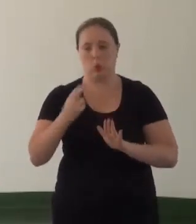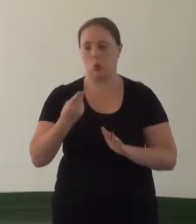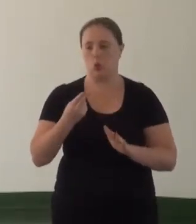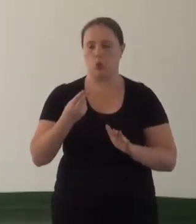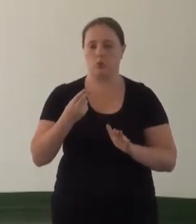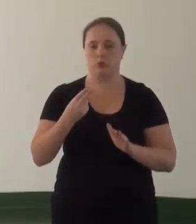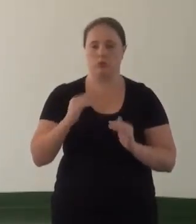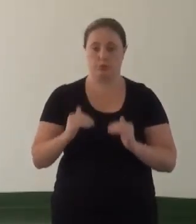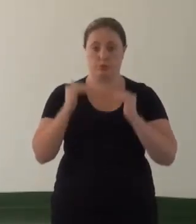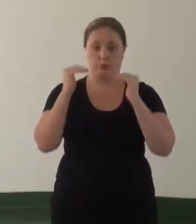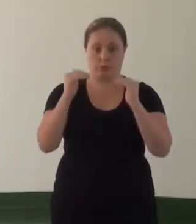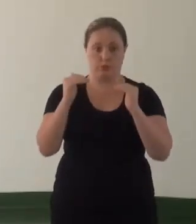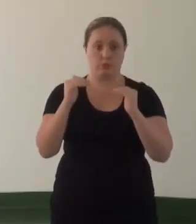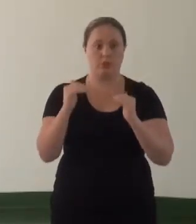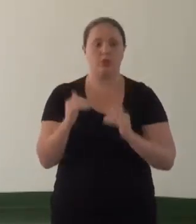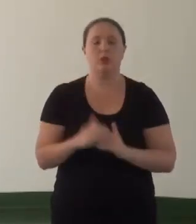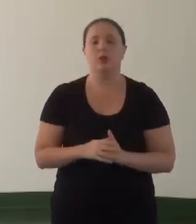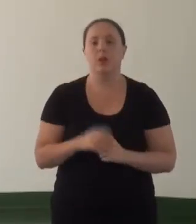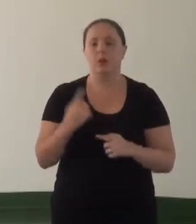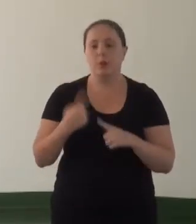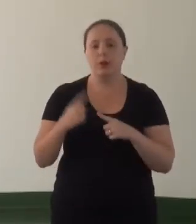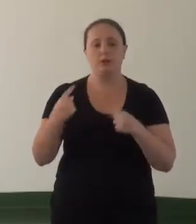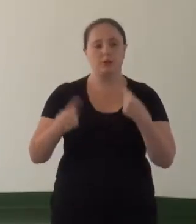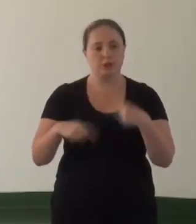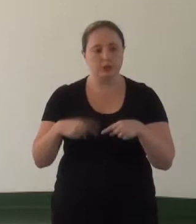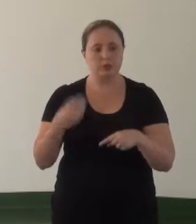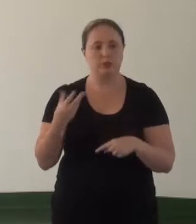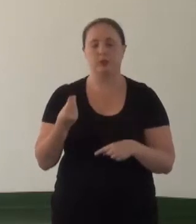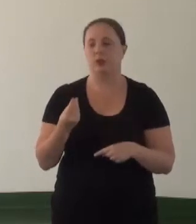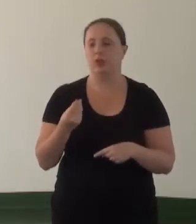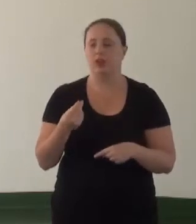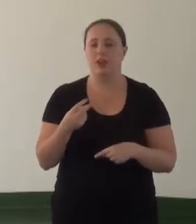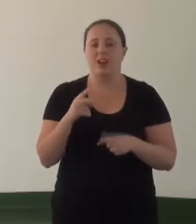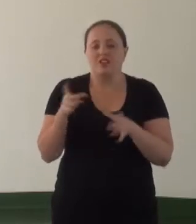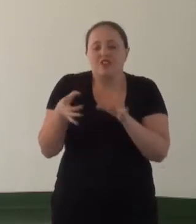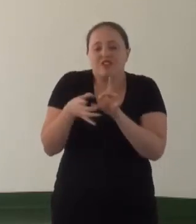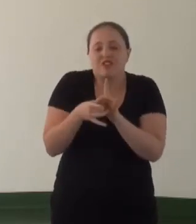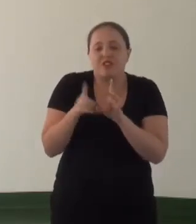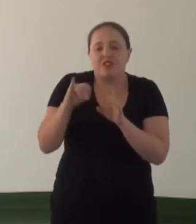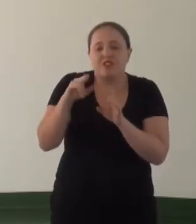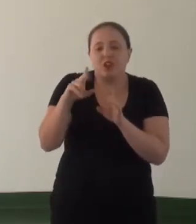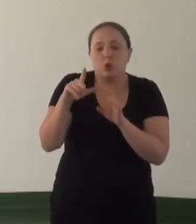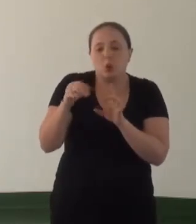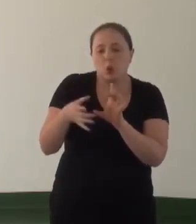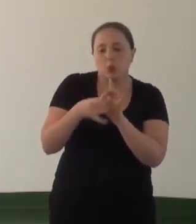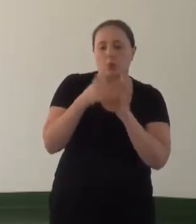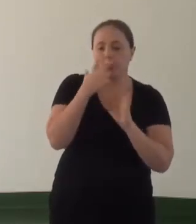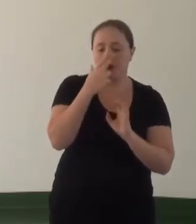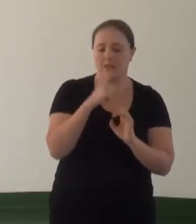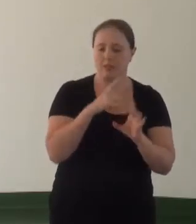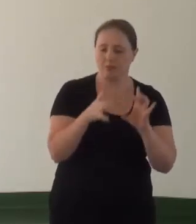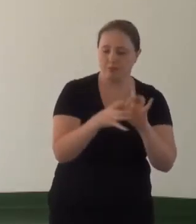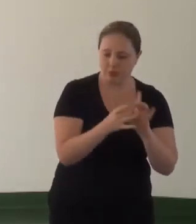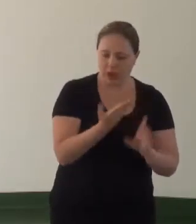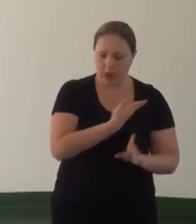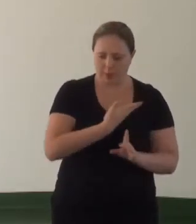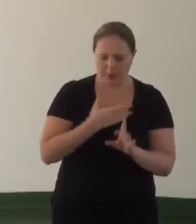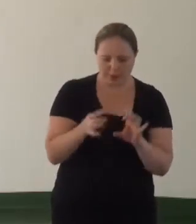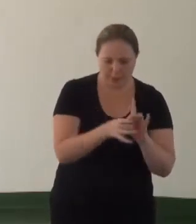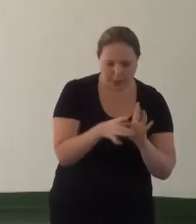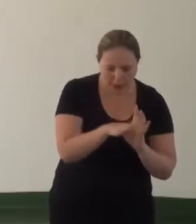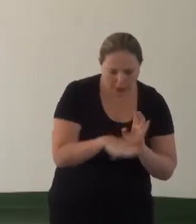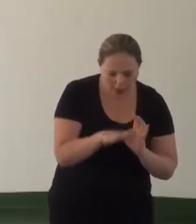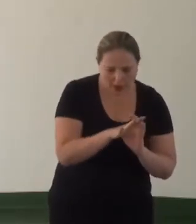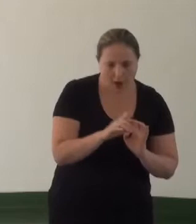promoções. É que foi discutido muito também isso, que é a questão do vínculo que a população de rua acaba criando nesses espaços